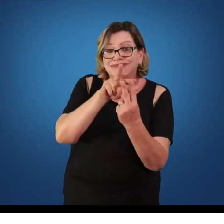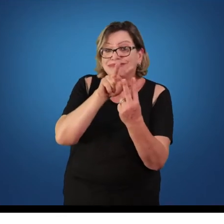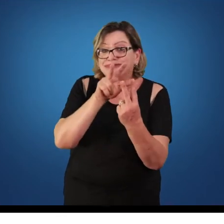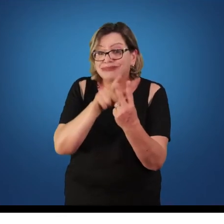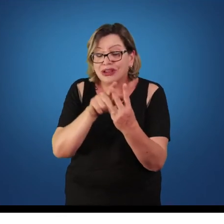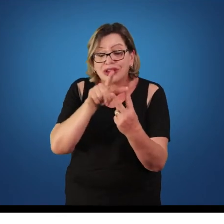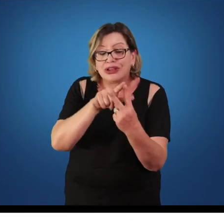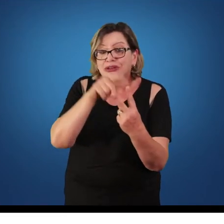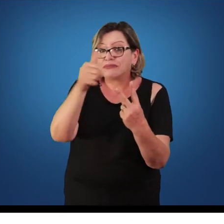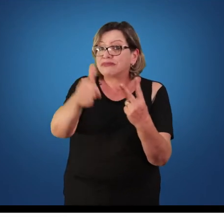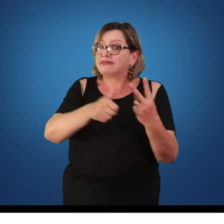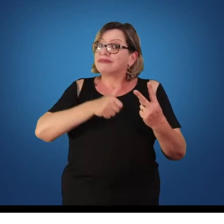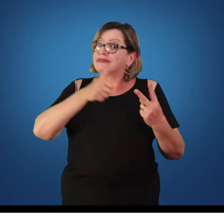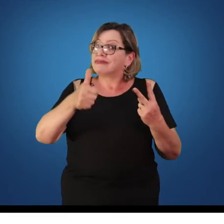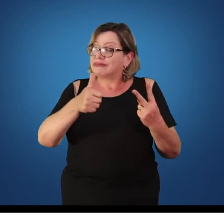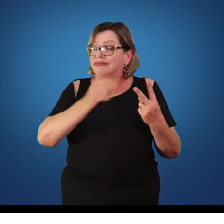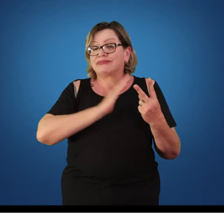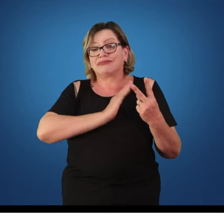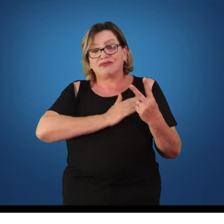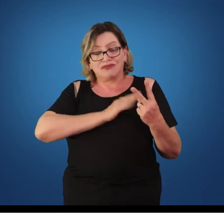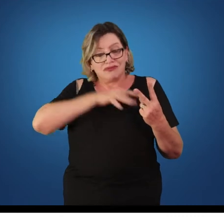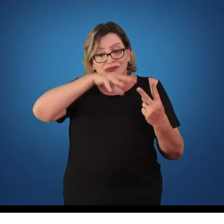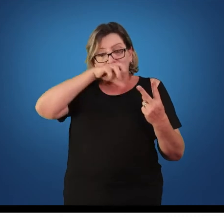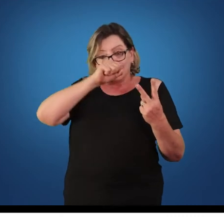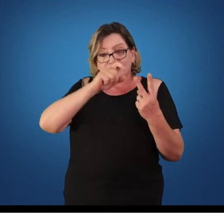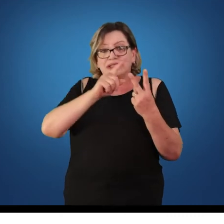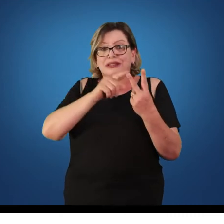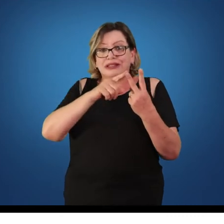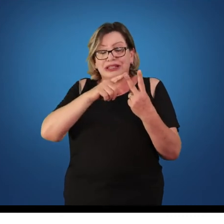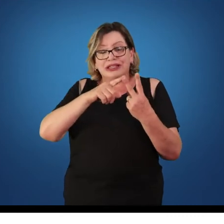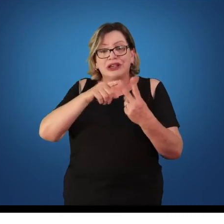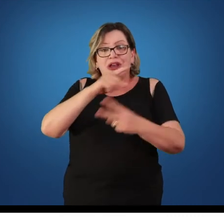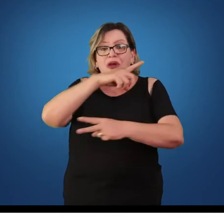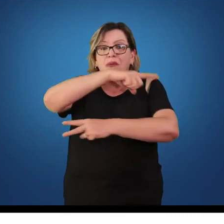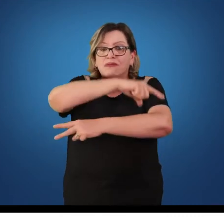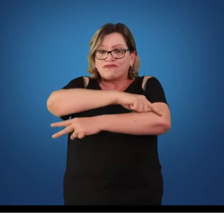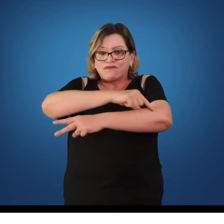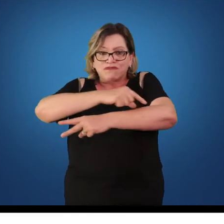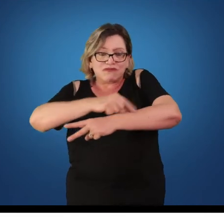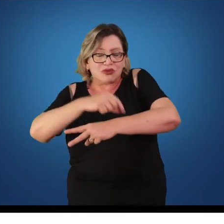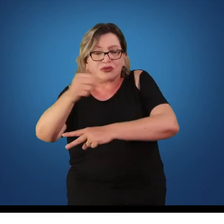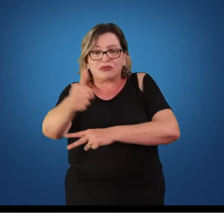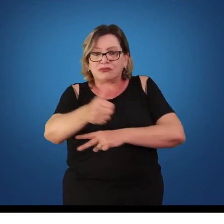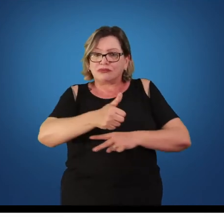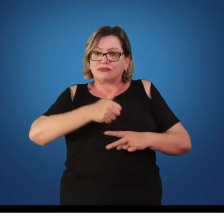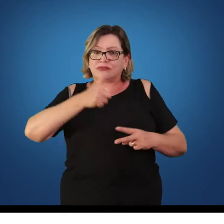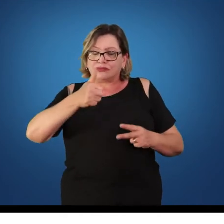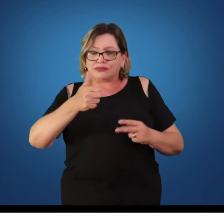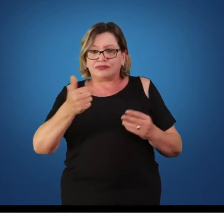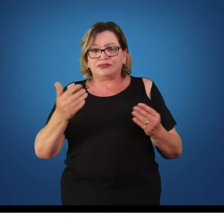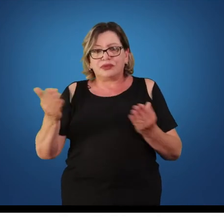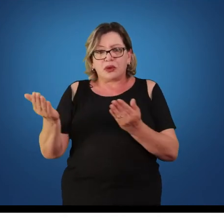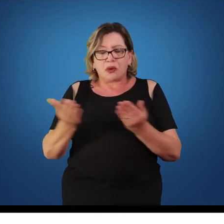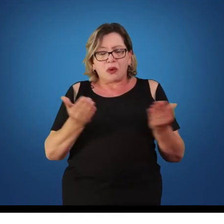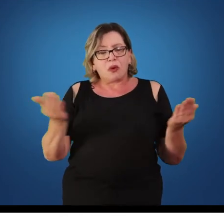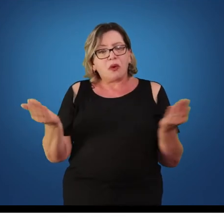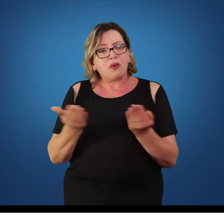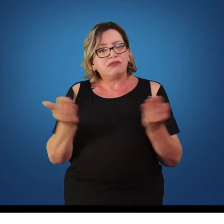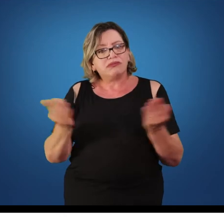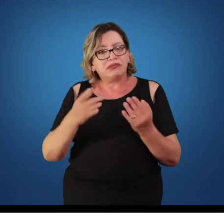condicionamento cardiorrespiratório e ganho de massa muscular. Hoje, a gente, por meio das franquias, conhece essa ginástica